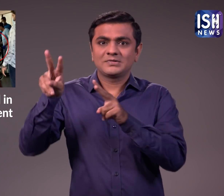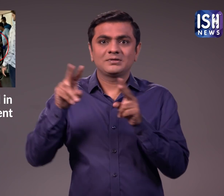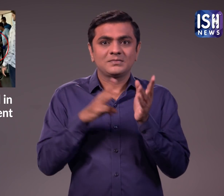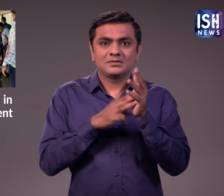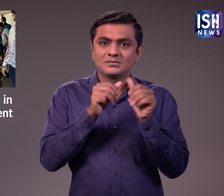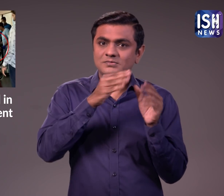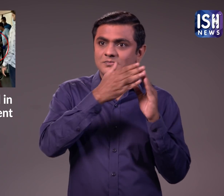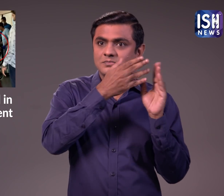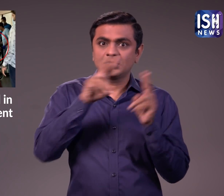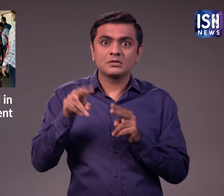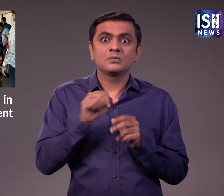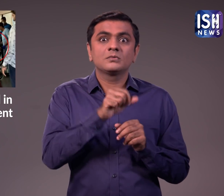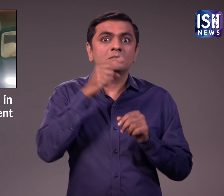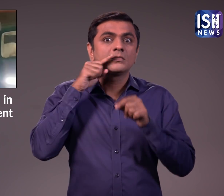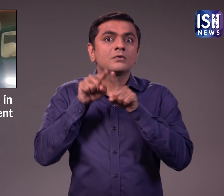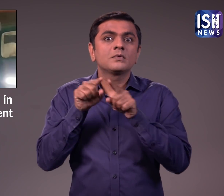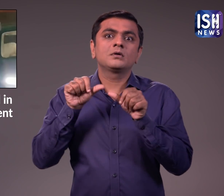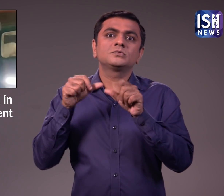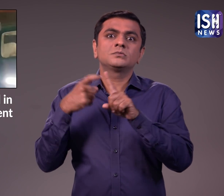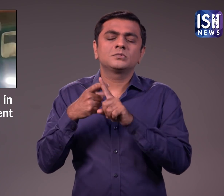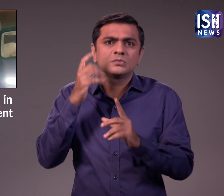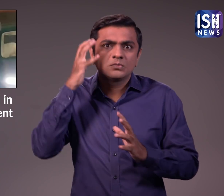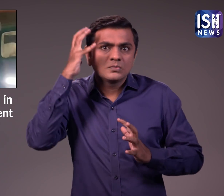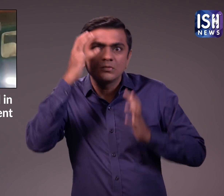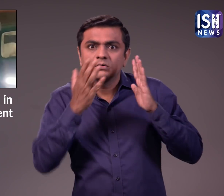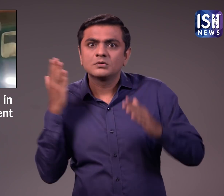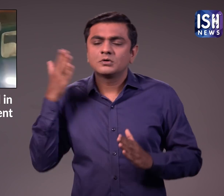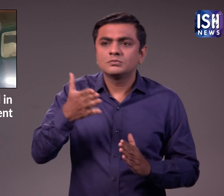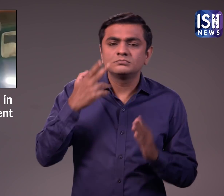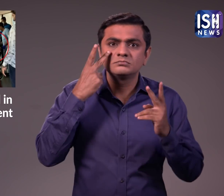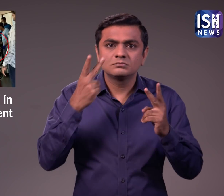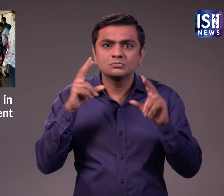उनके बॉइफ्रेंड अर्जुन कपूर उनकी देखभाल के लिए उनके घर